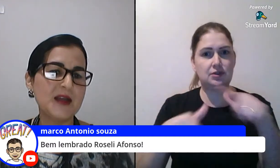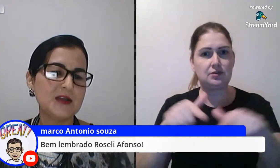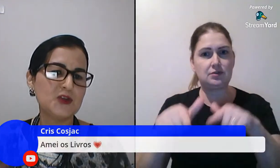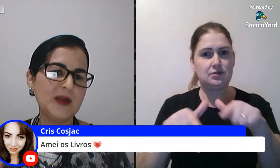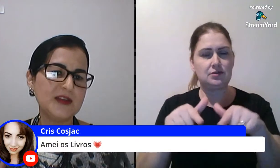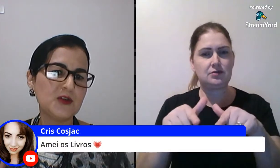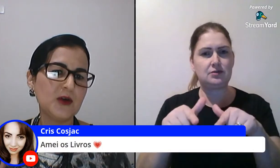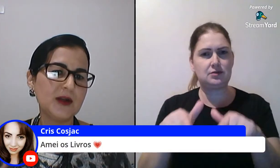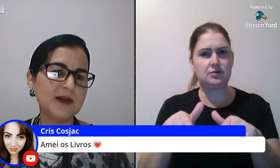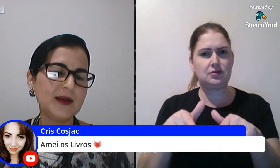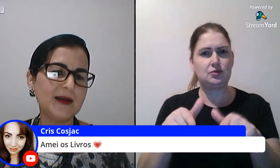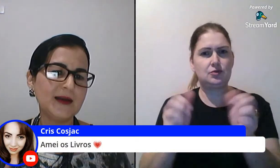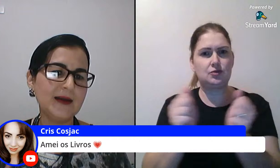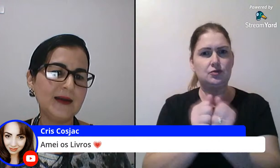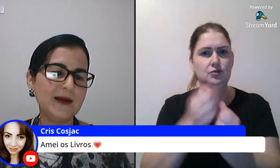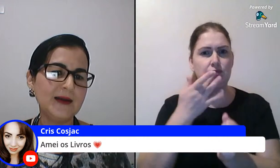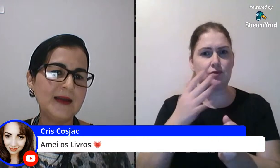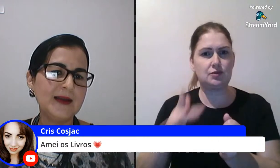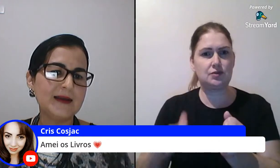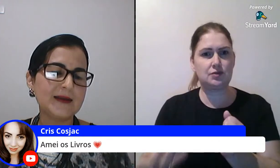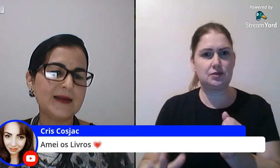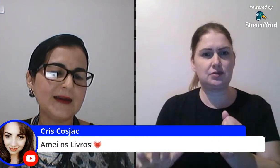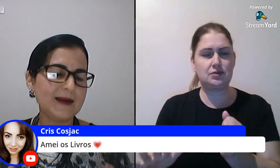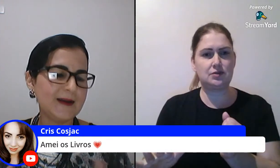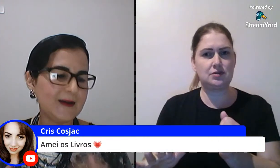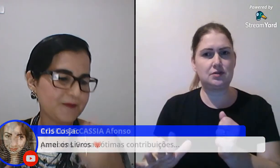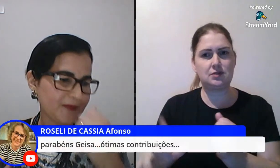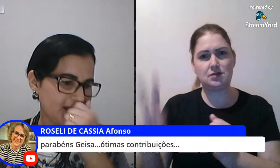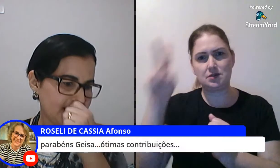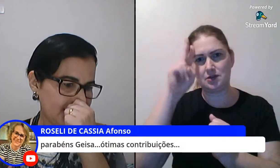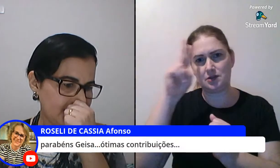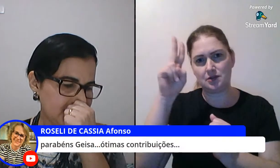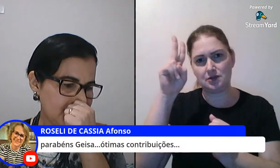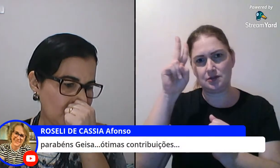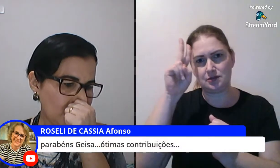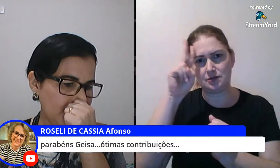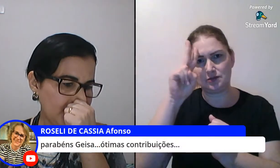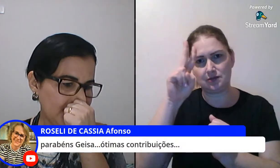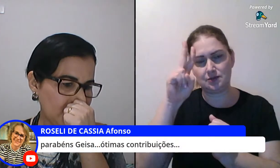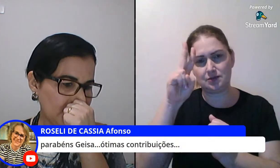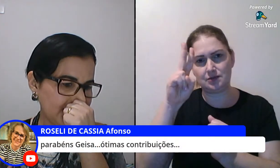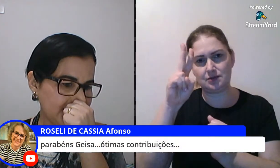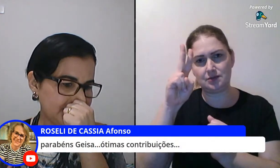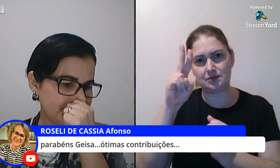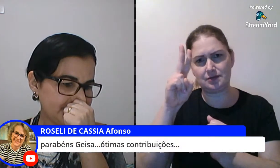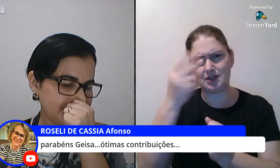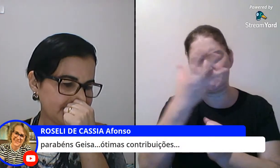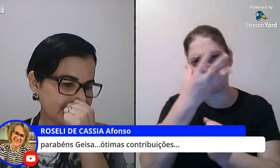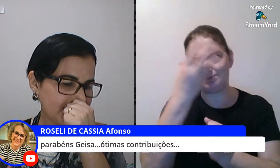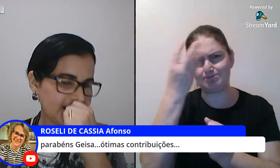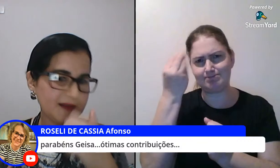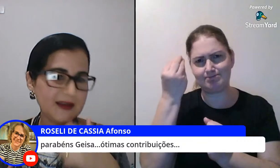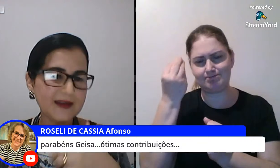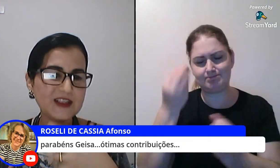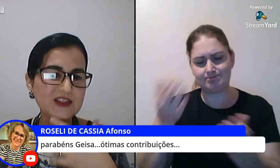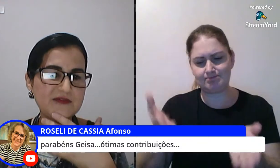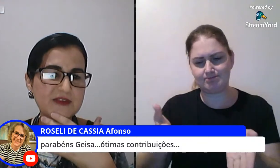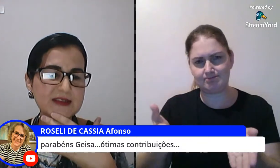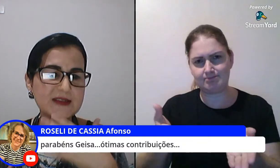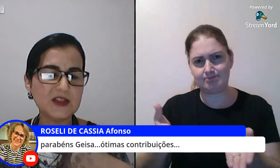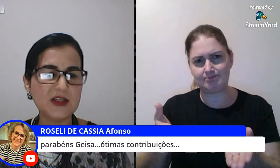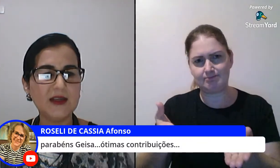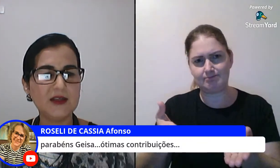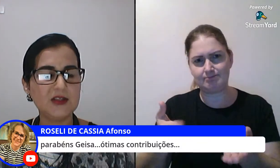sobre a história da da deu o branco agora da